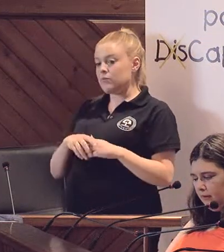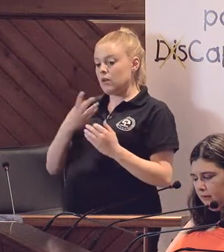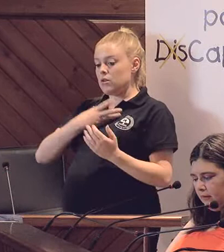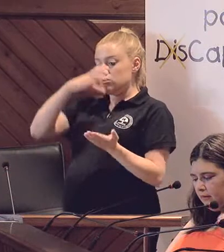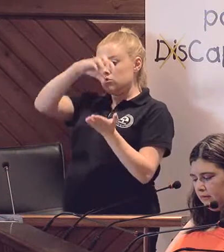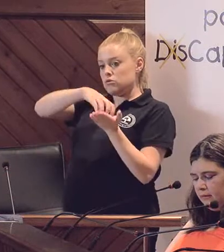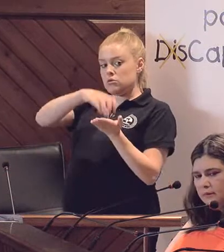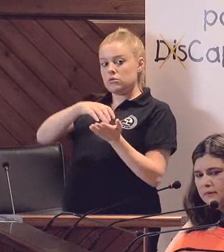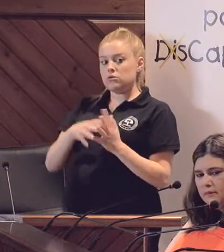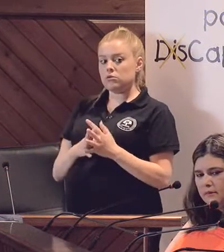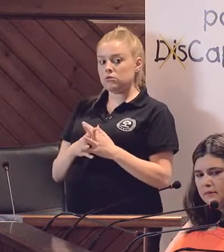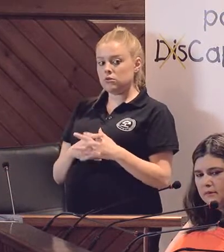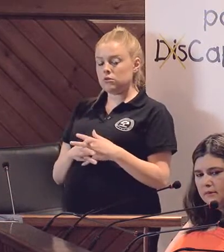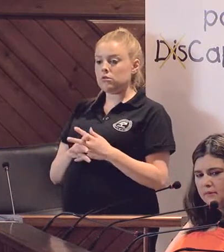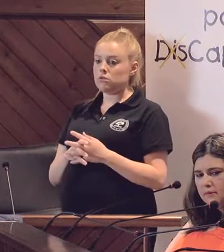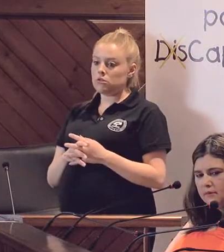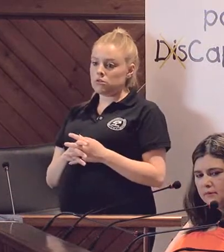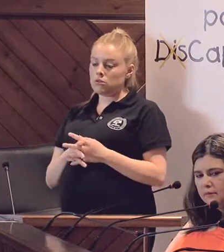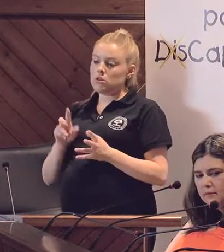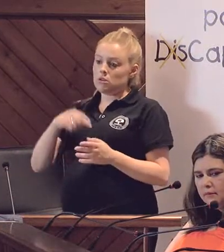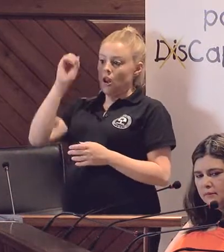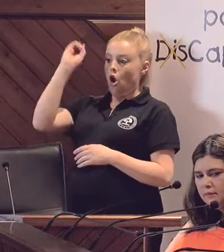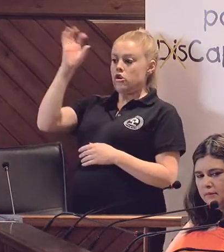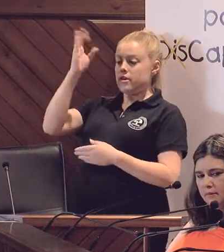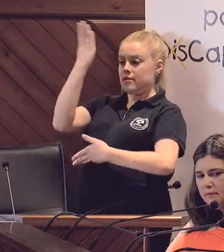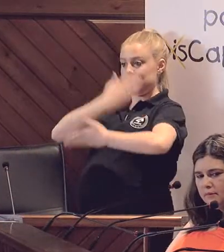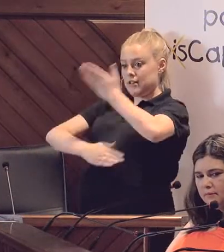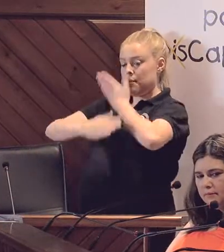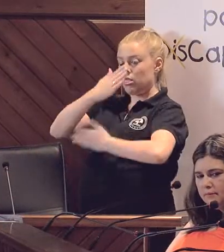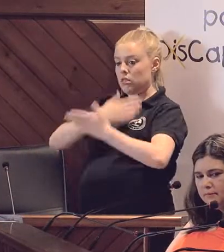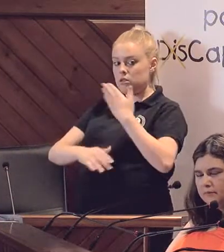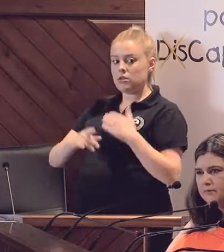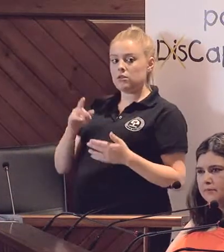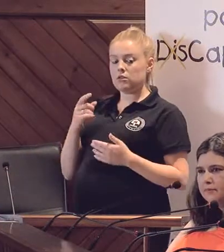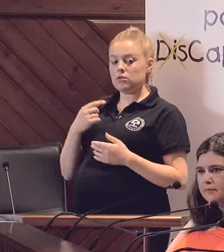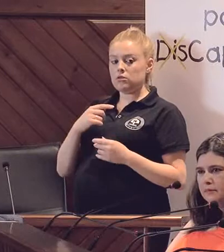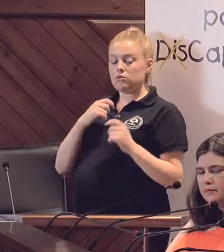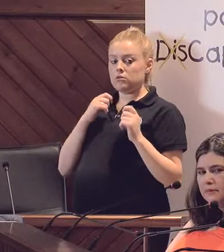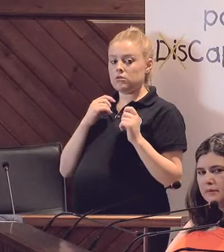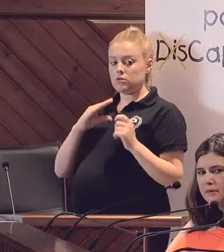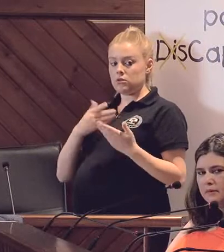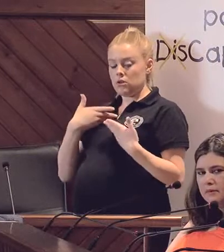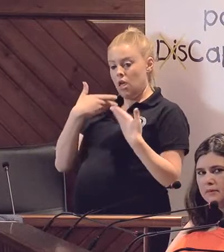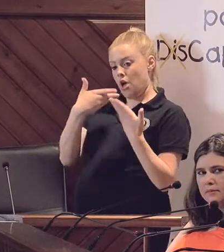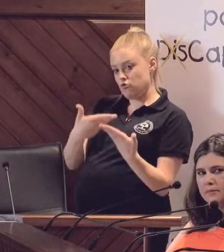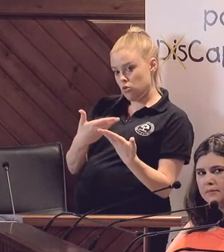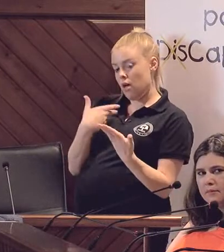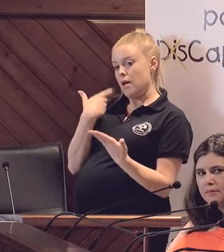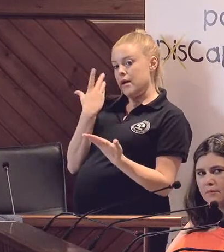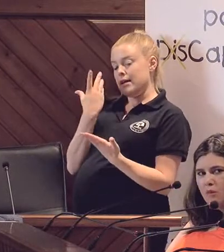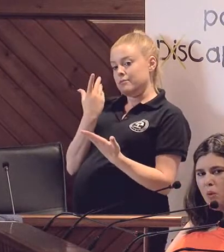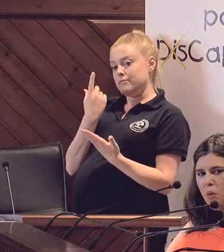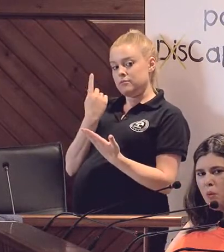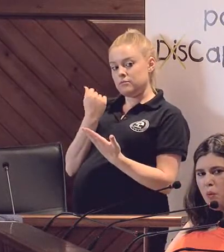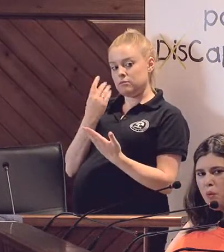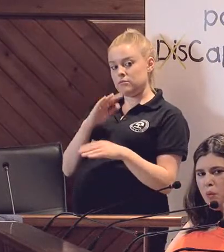Ayuntamiento de Pozo Blanco por el hecho de hacerlo de la jornada de la discapacidad y darnos la ayuda a